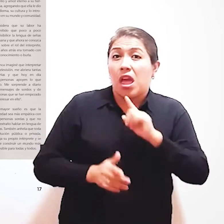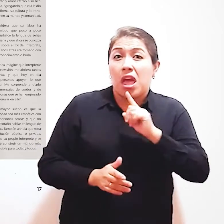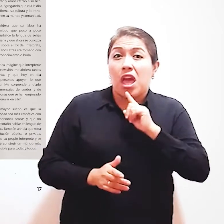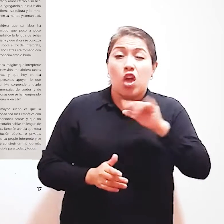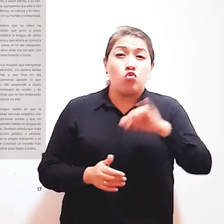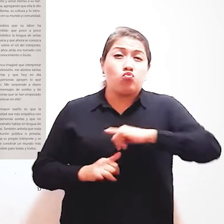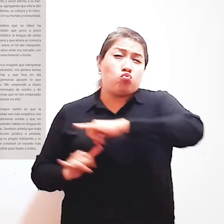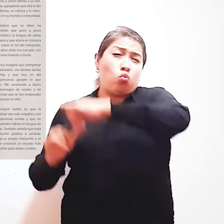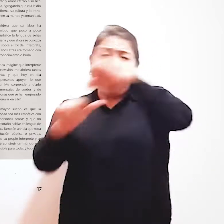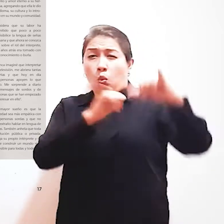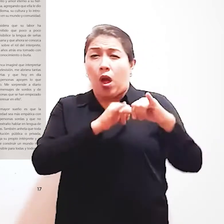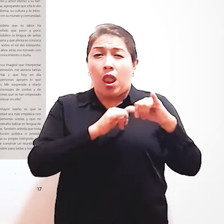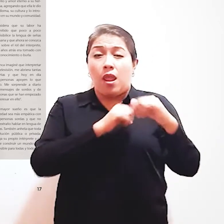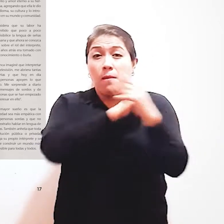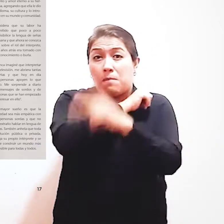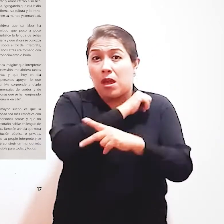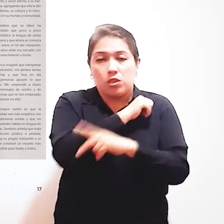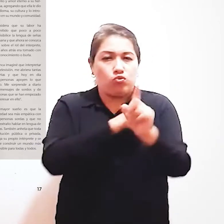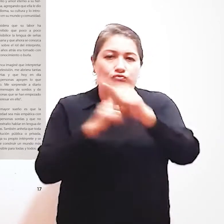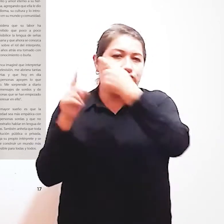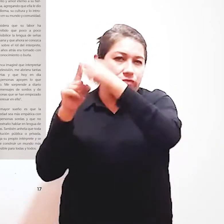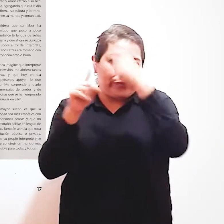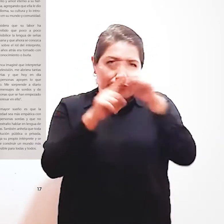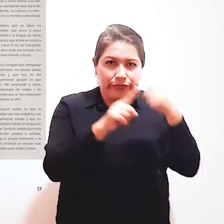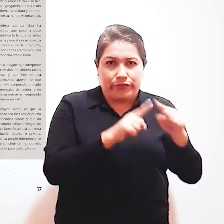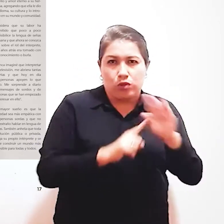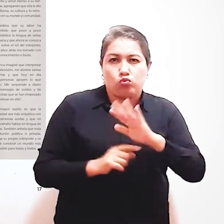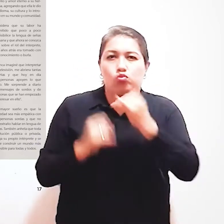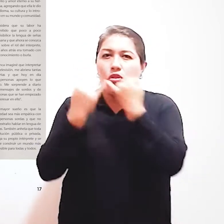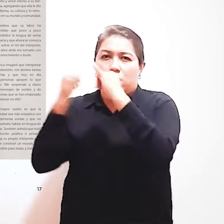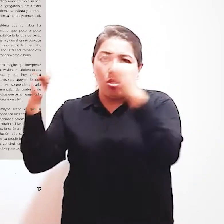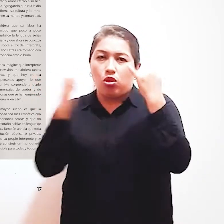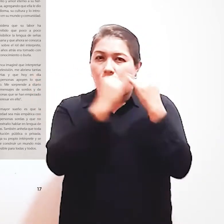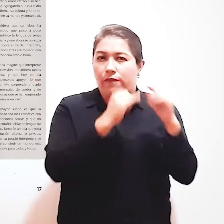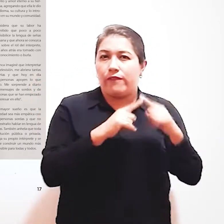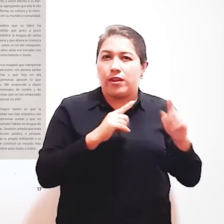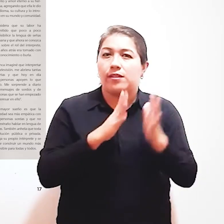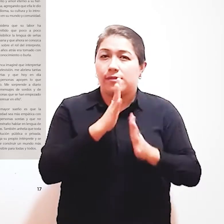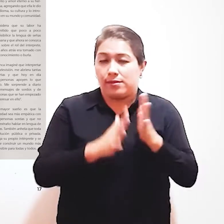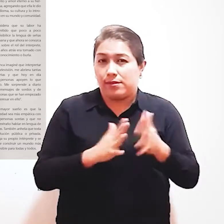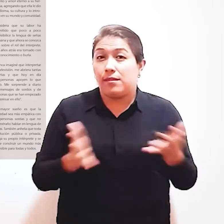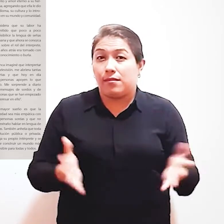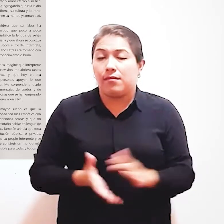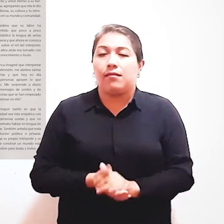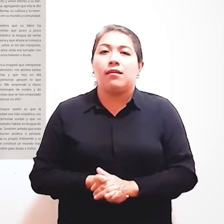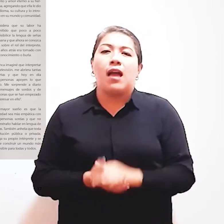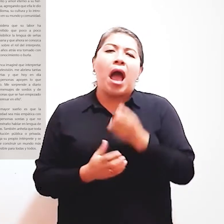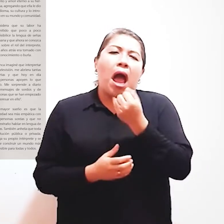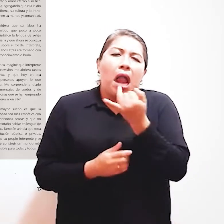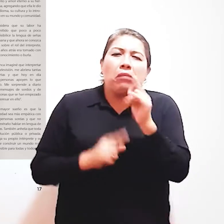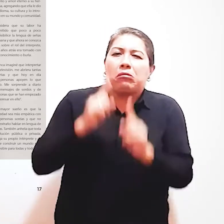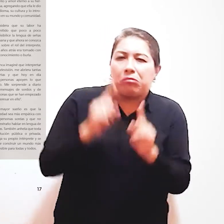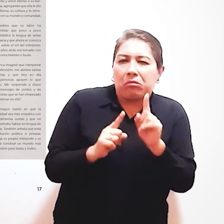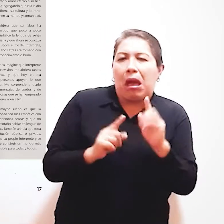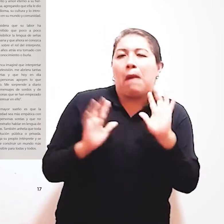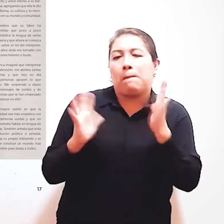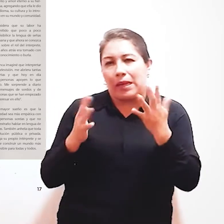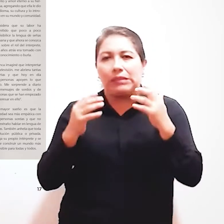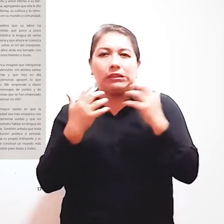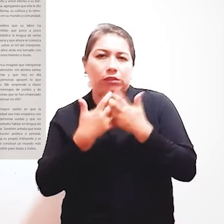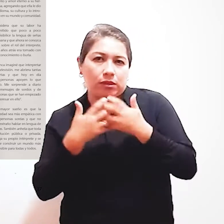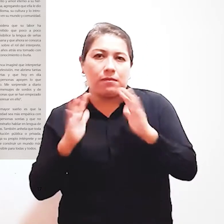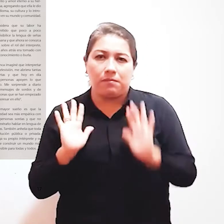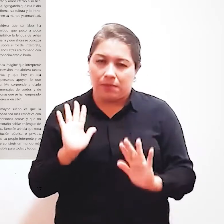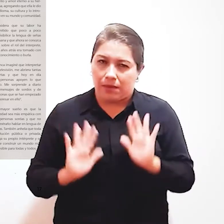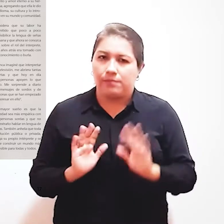puede decir Que es universal Sin embargo Hay algunas señas que sí coinciden Moisés Expresa